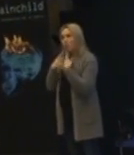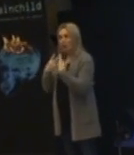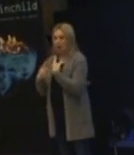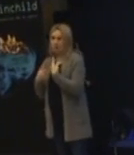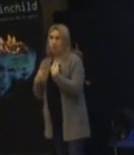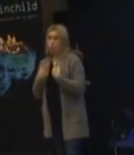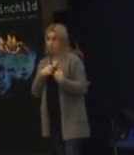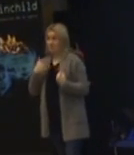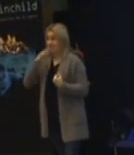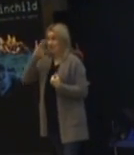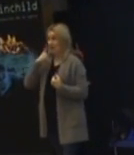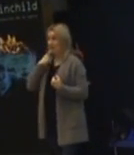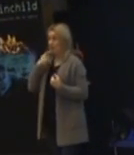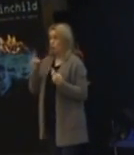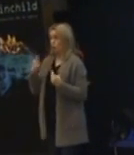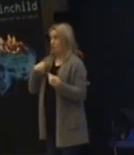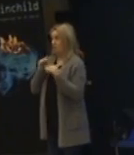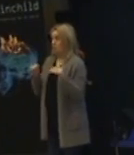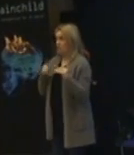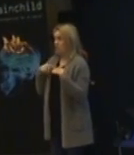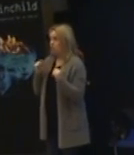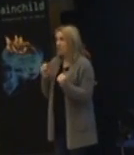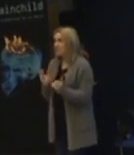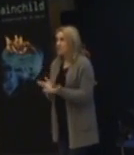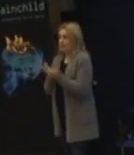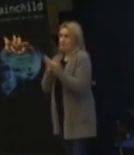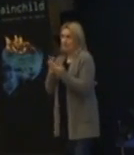behöver vi föräldrar och jag som pedagog hjälpa till med.